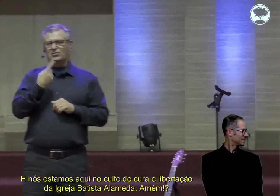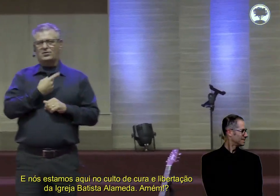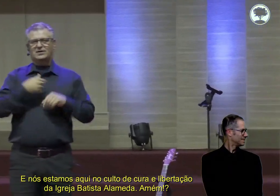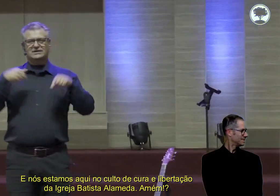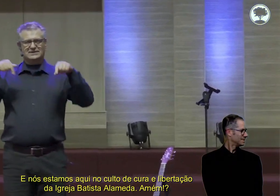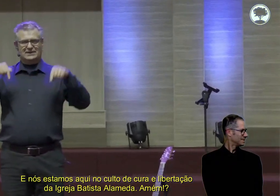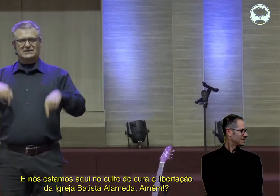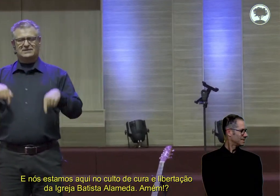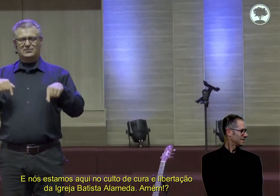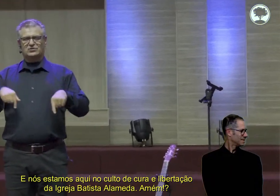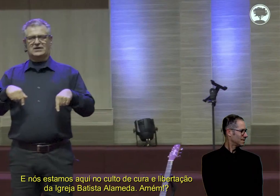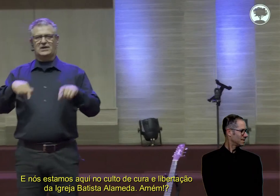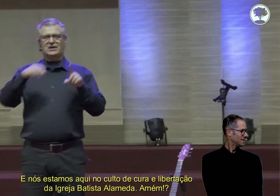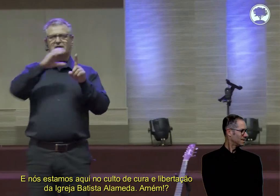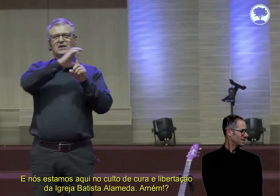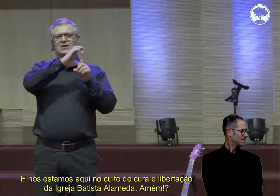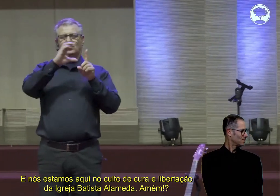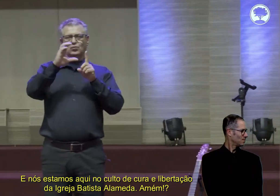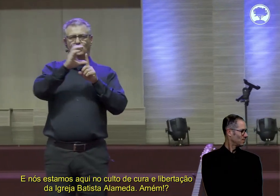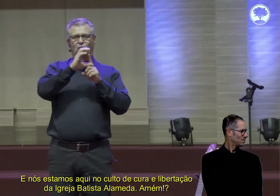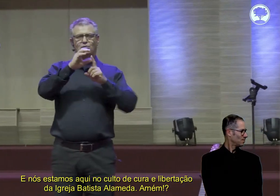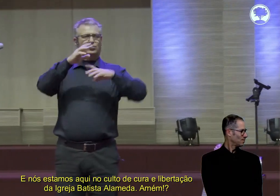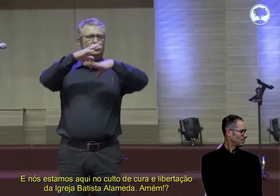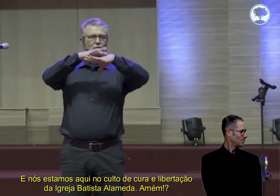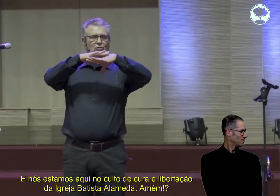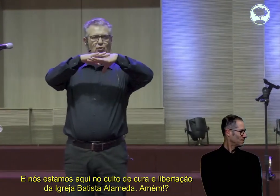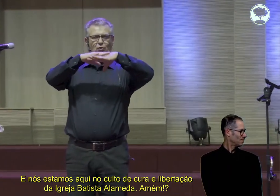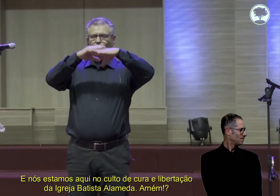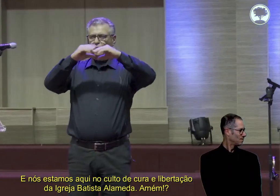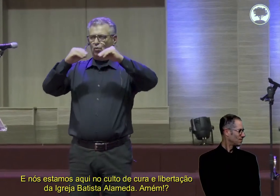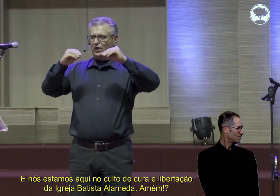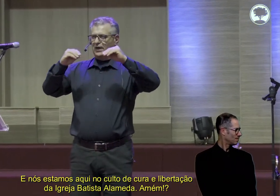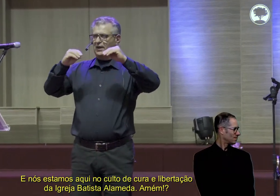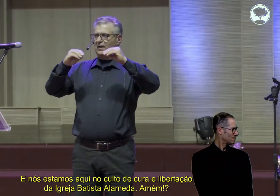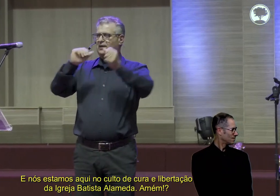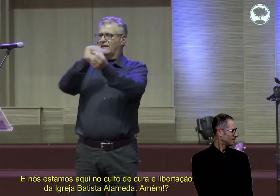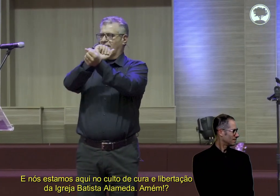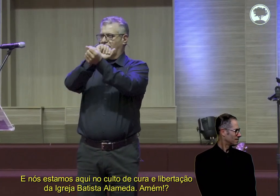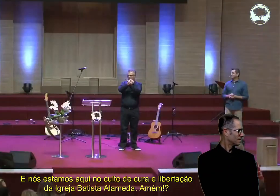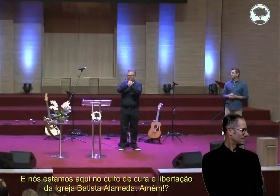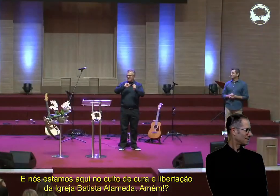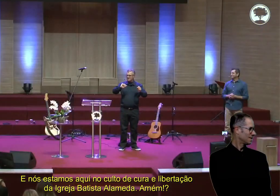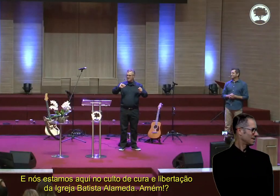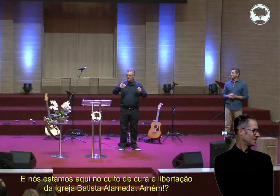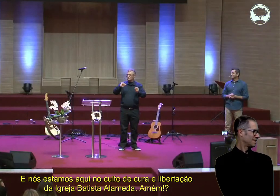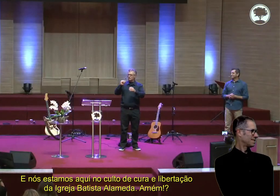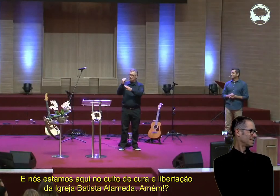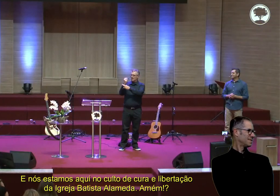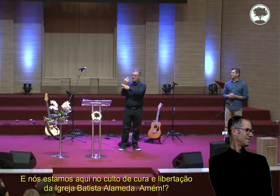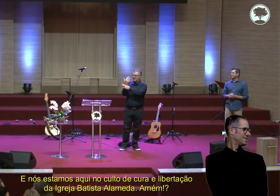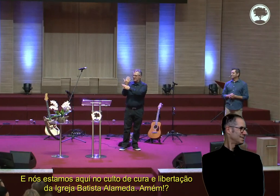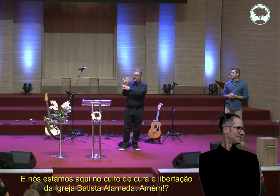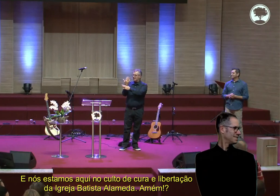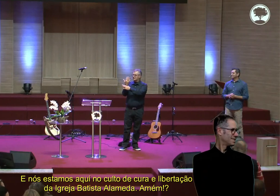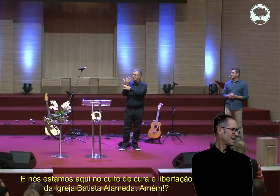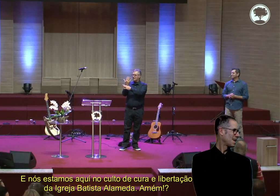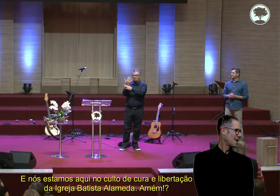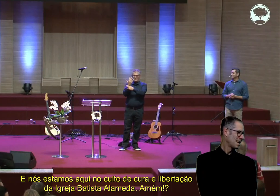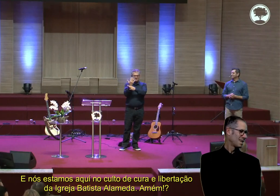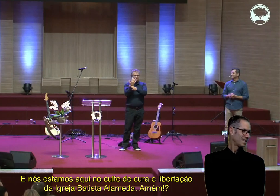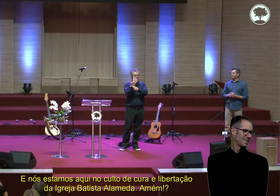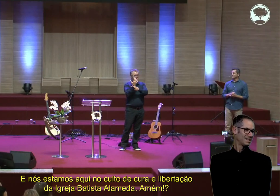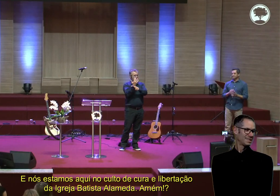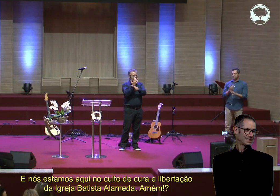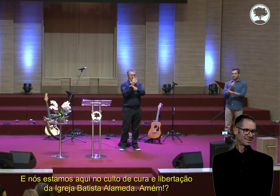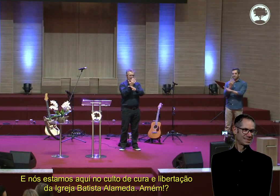E nós estamos aqui no culto Cura e Libertação da Igreja